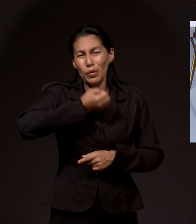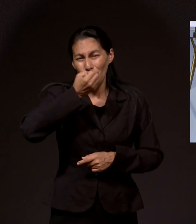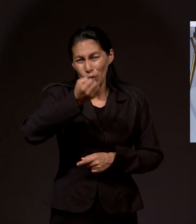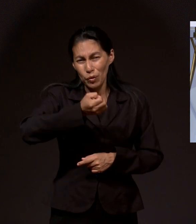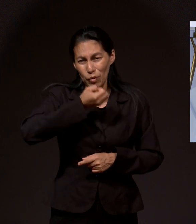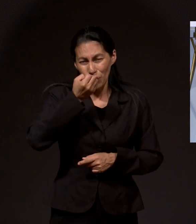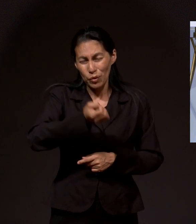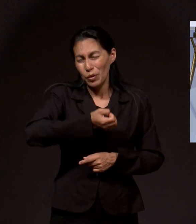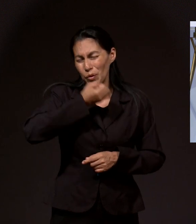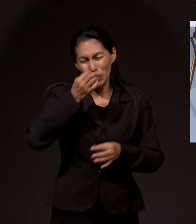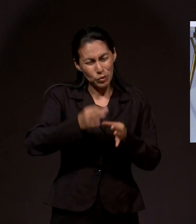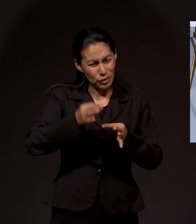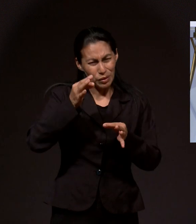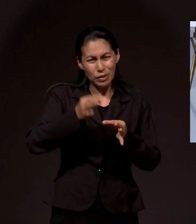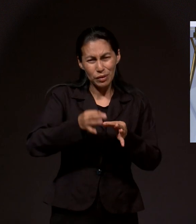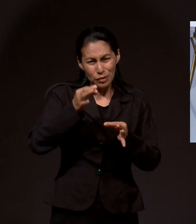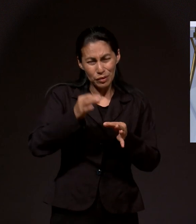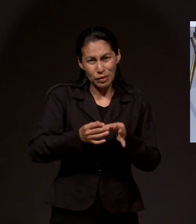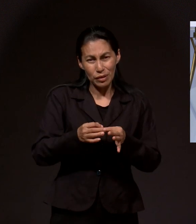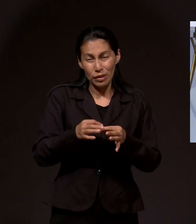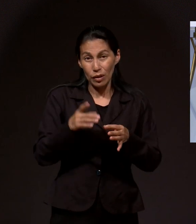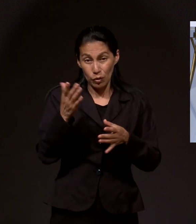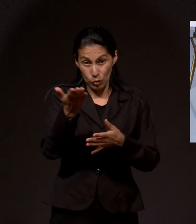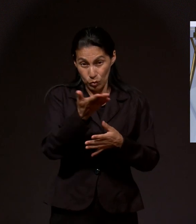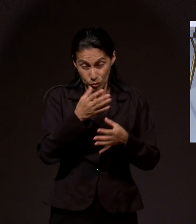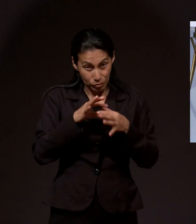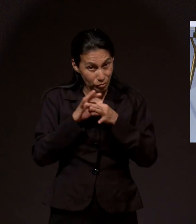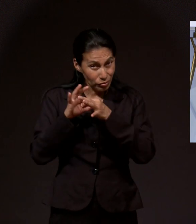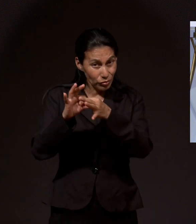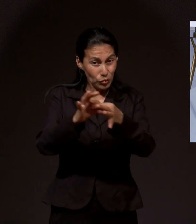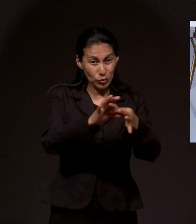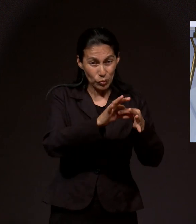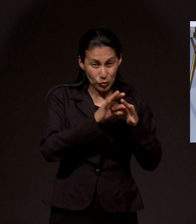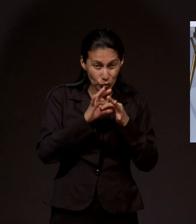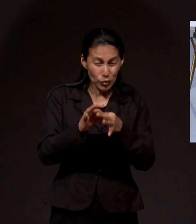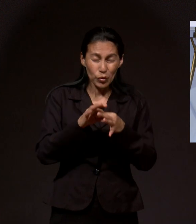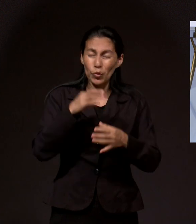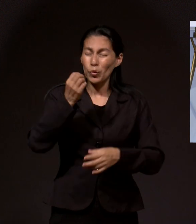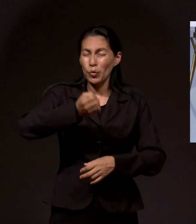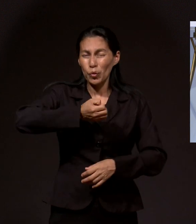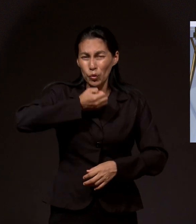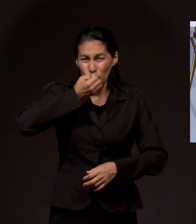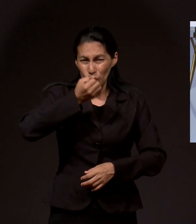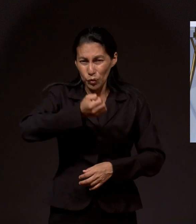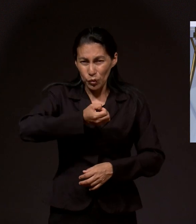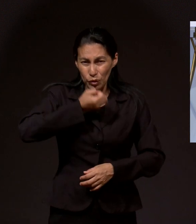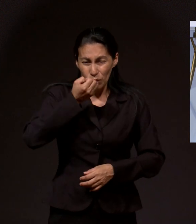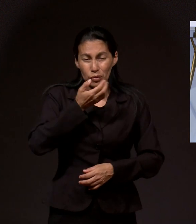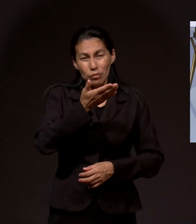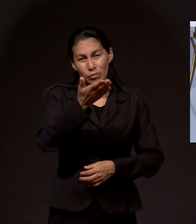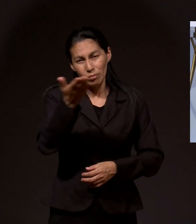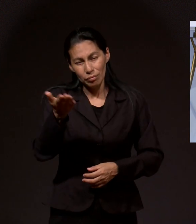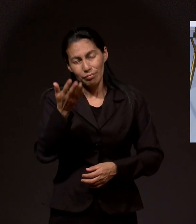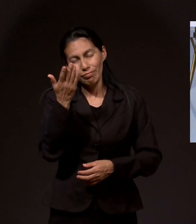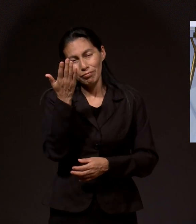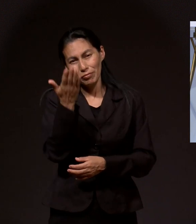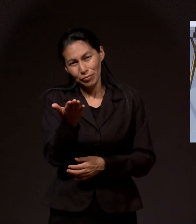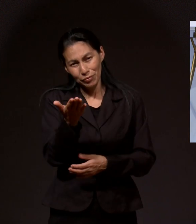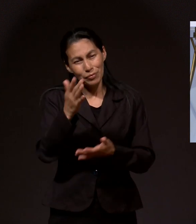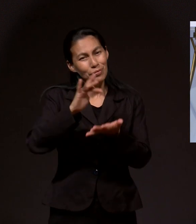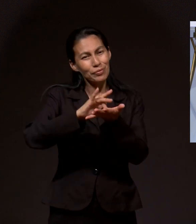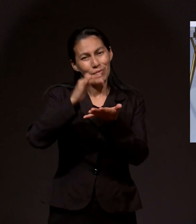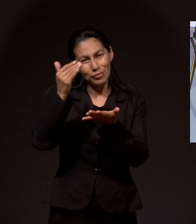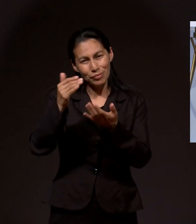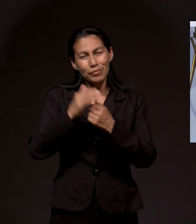unen a ustedes, no los dejan solos, sino nos unimos a ustedes para orar con